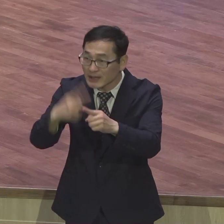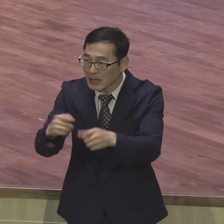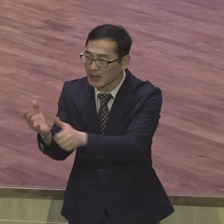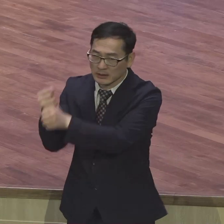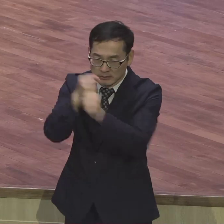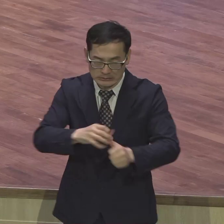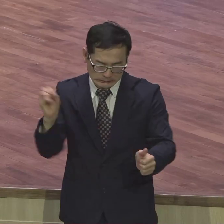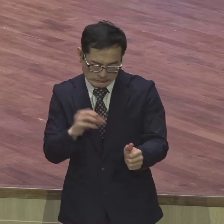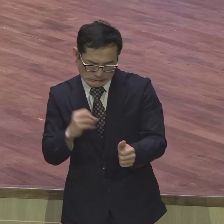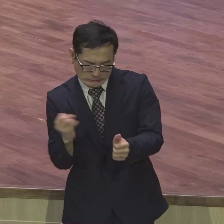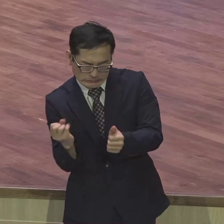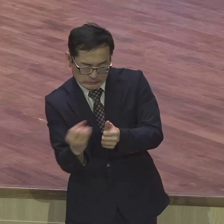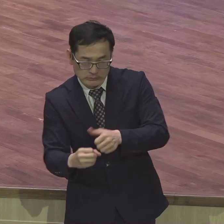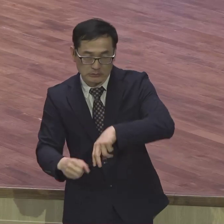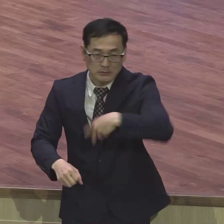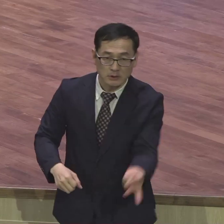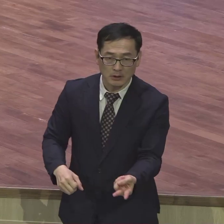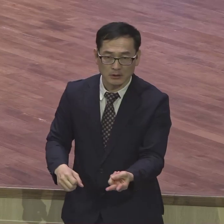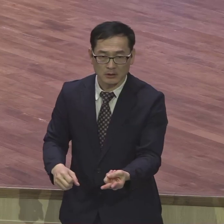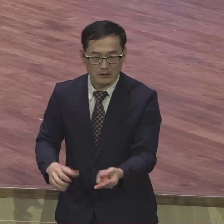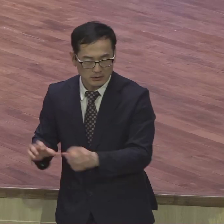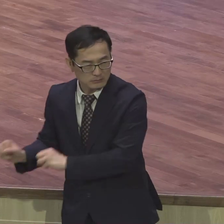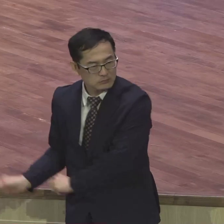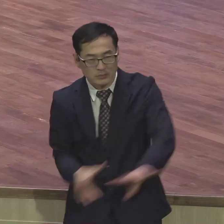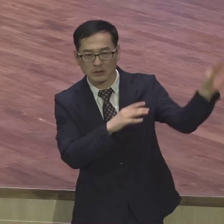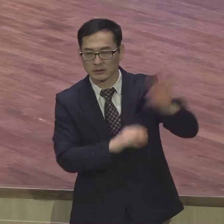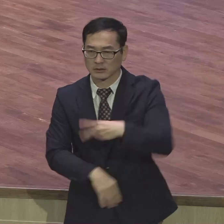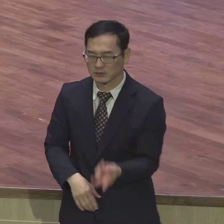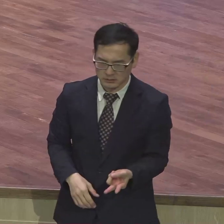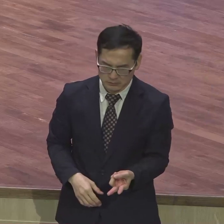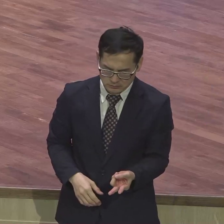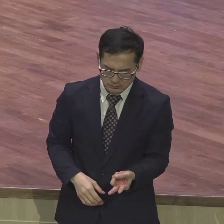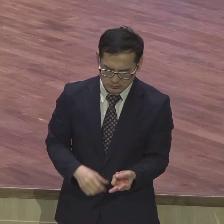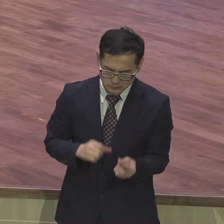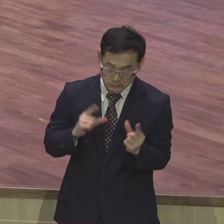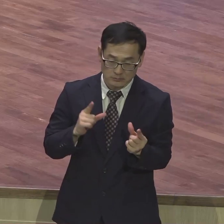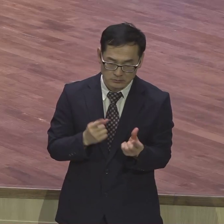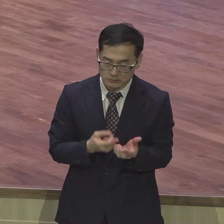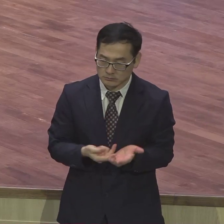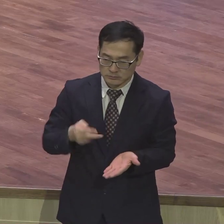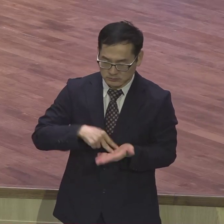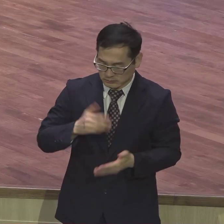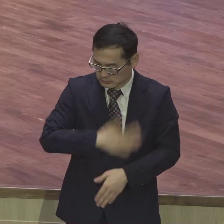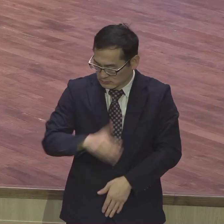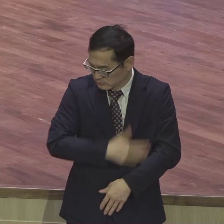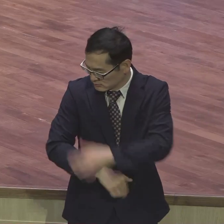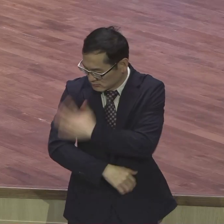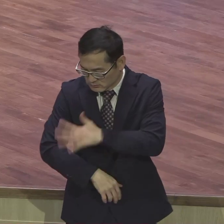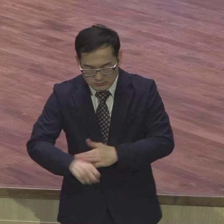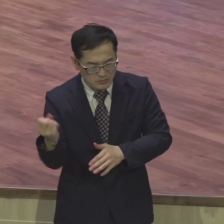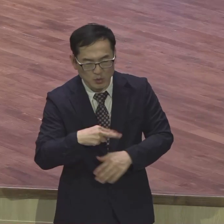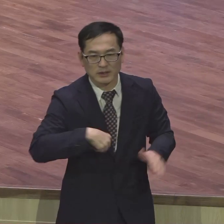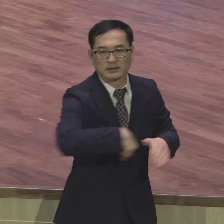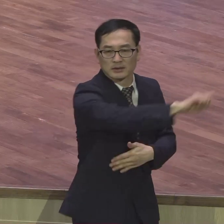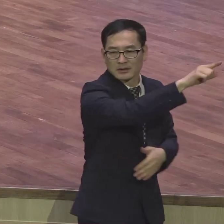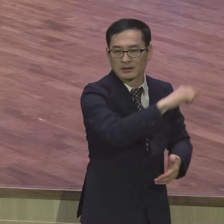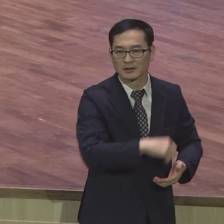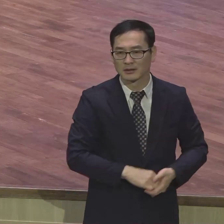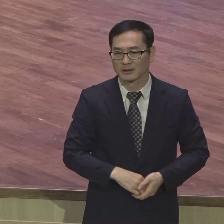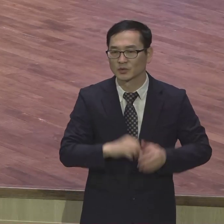그것도 살아났어 그 정도가 아닙니다 이 바울이 복음 전거한다라는 이거 하나